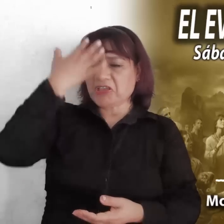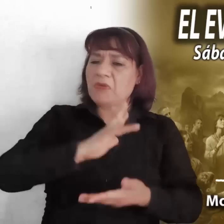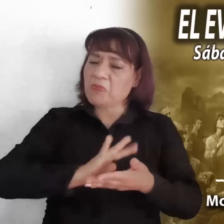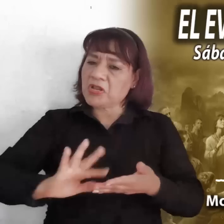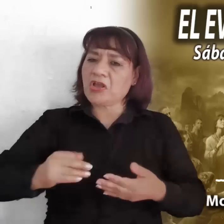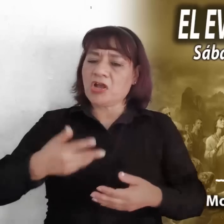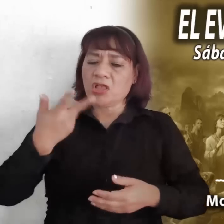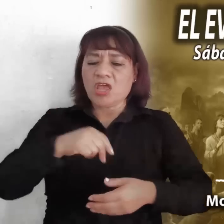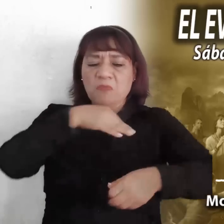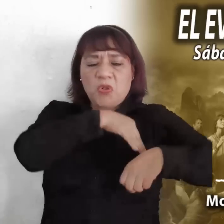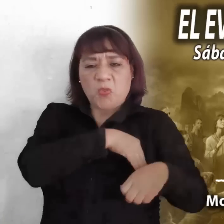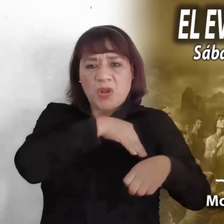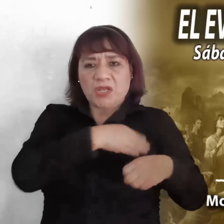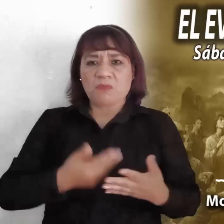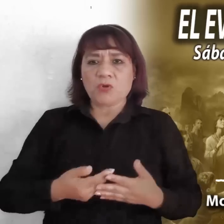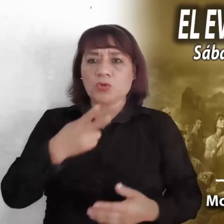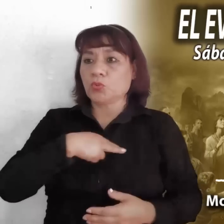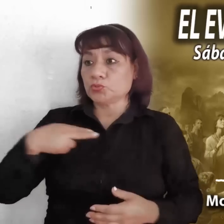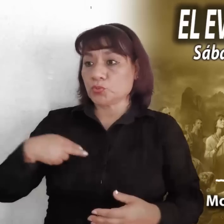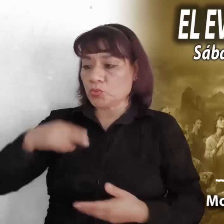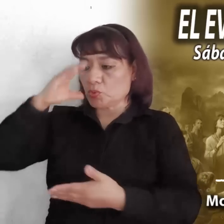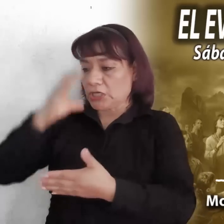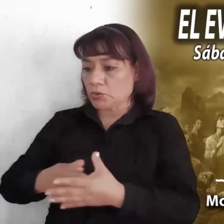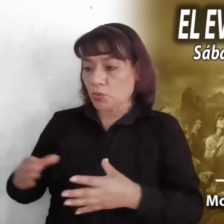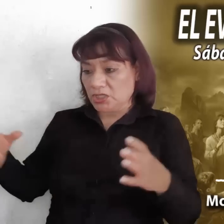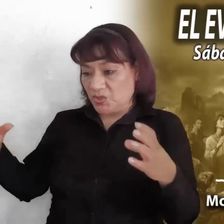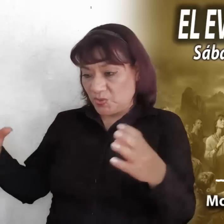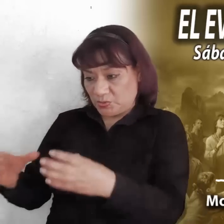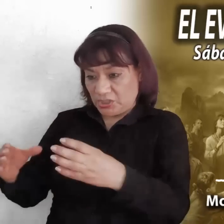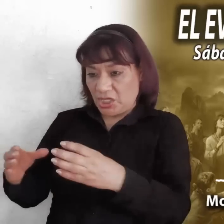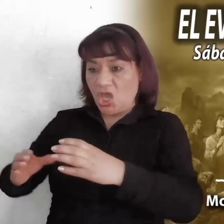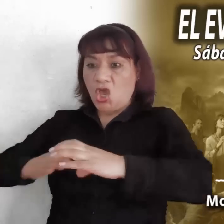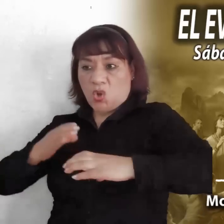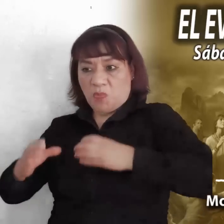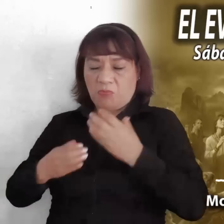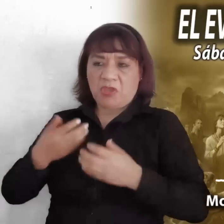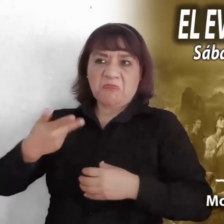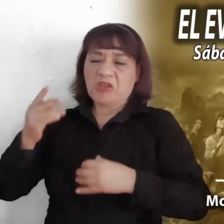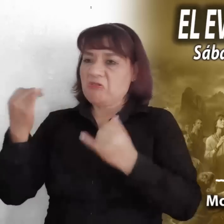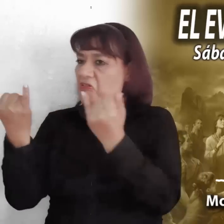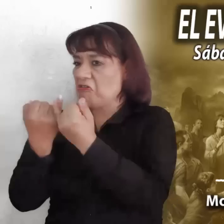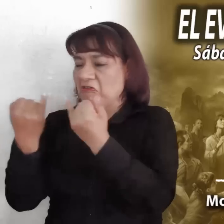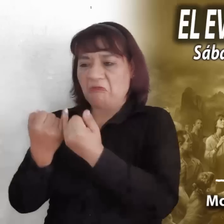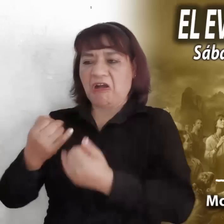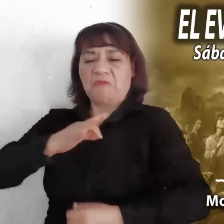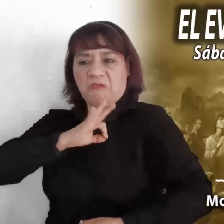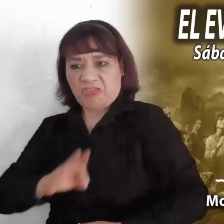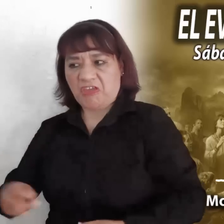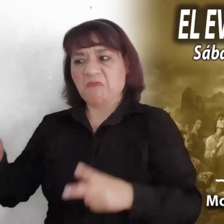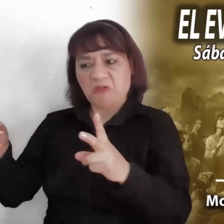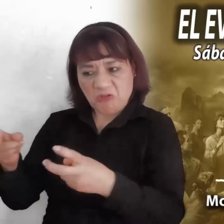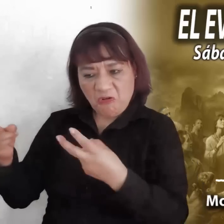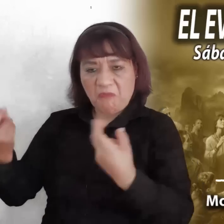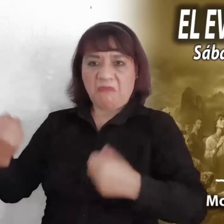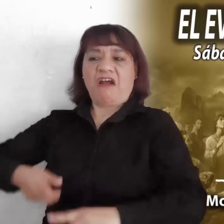Somos capaces de convivir con nuestra religiosidad y cometer atropellos, robos y